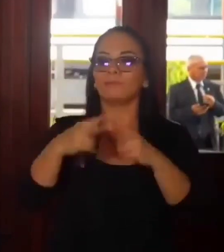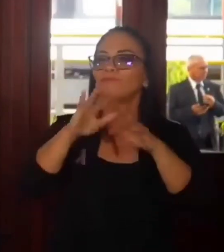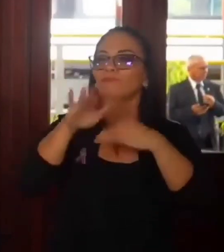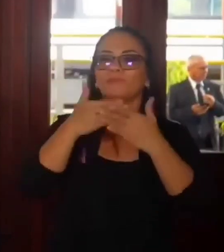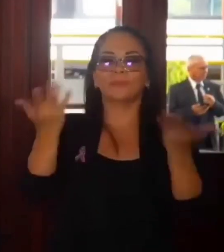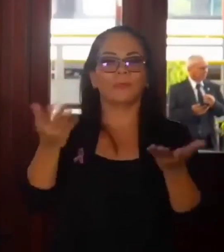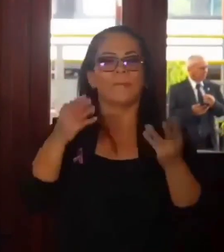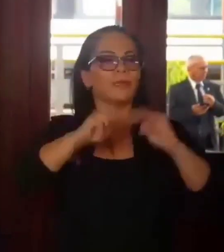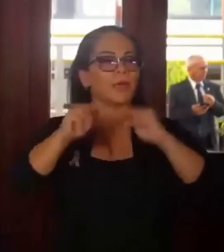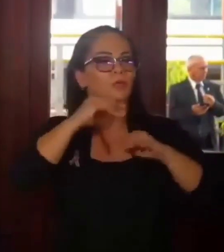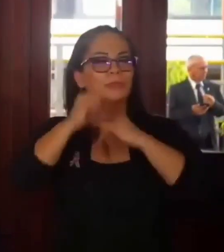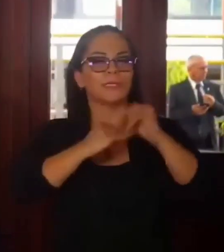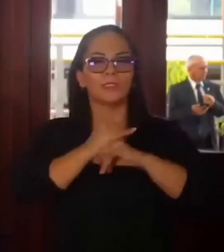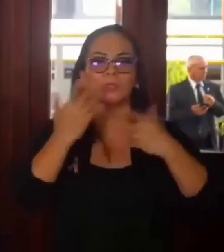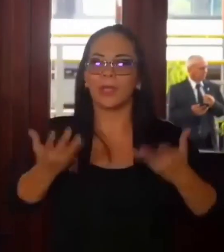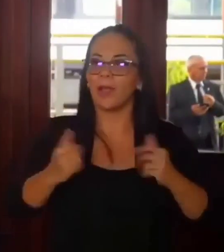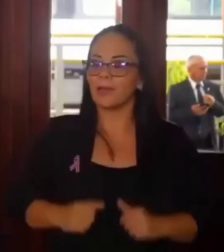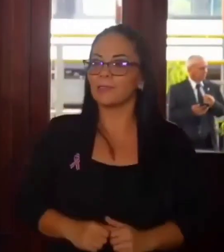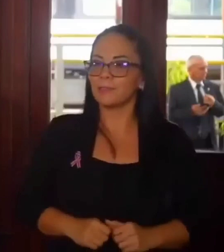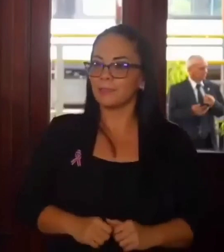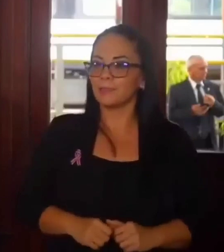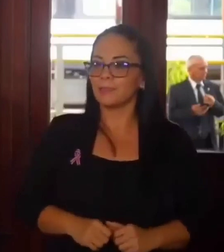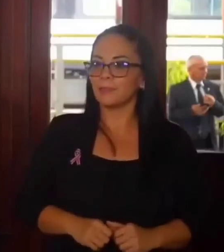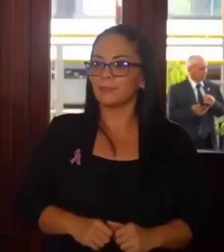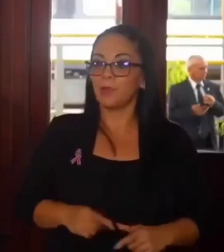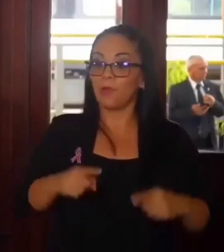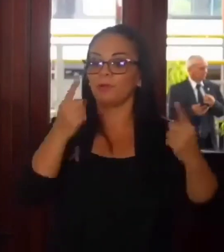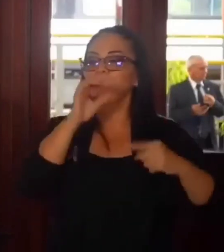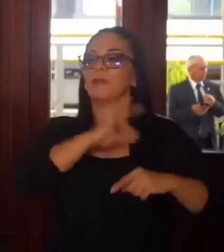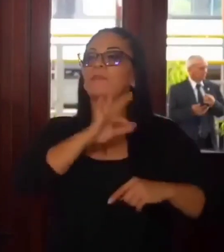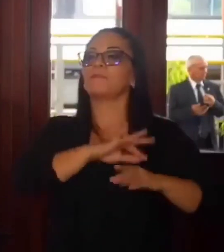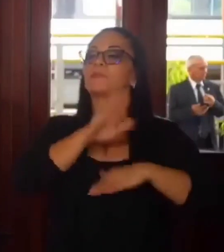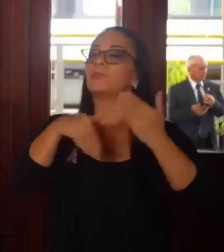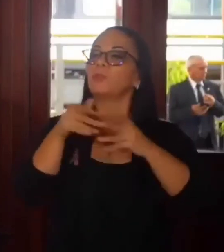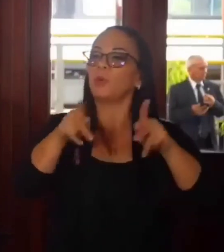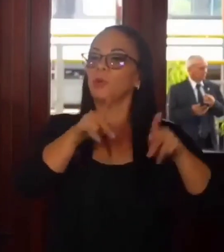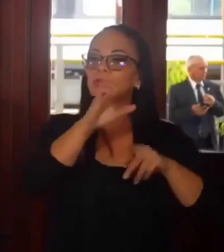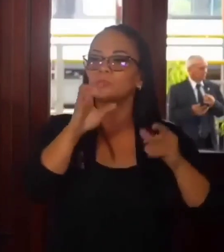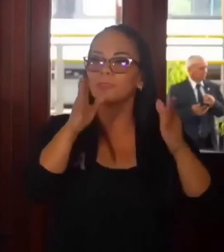a costa del bienestar de todos los costarricenses.